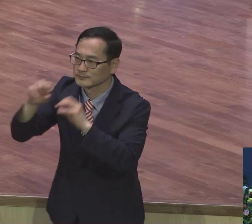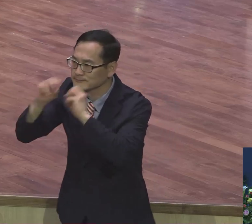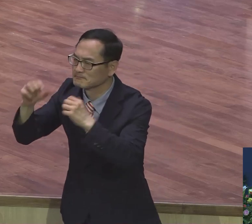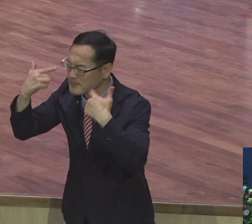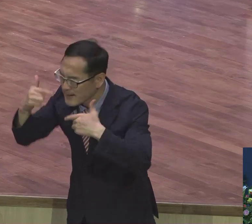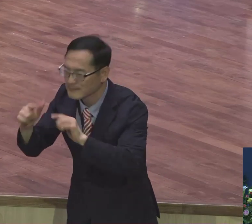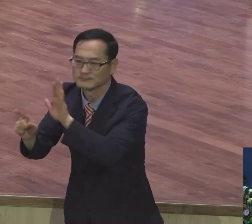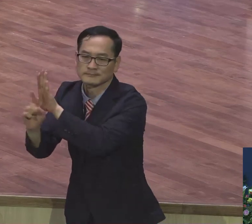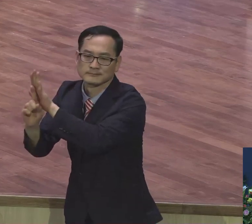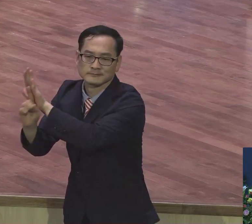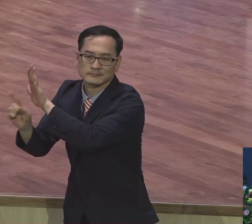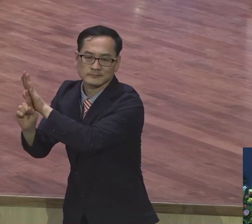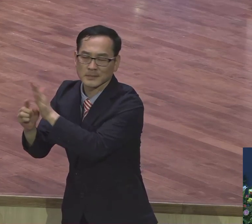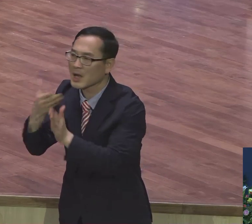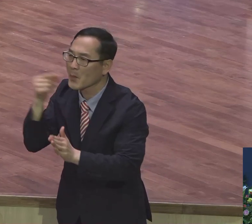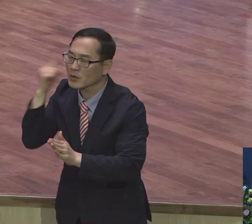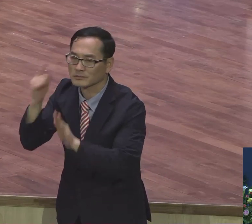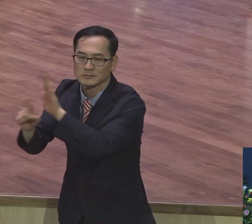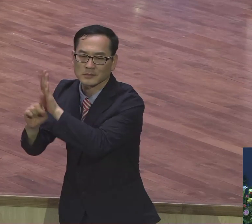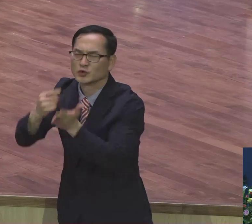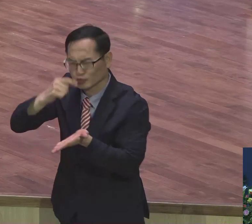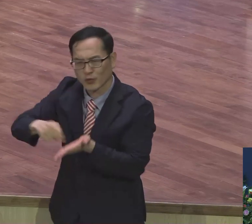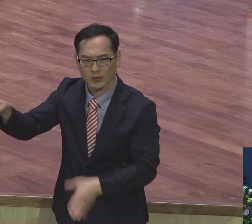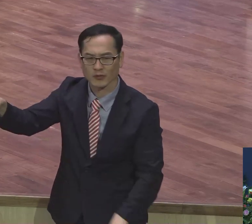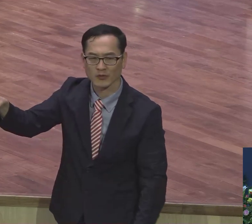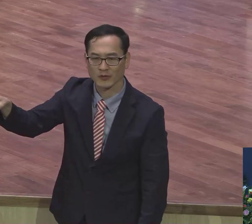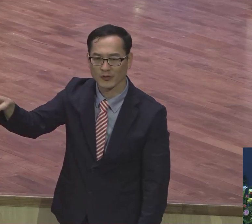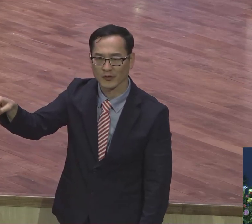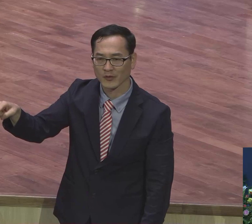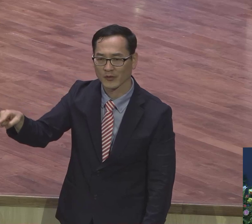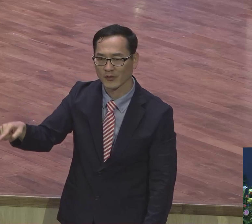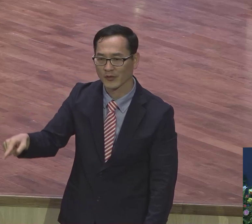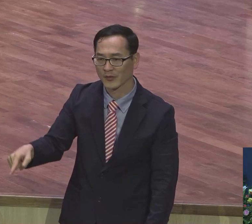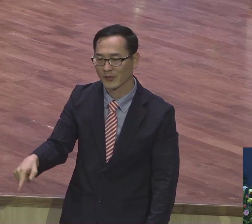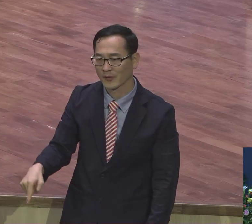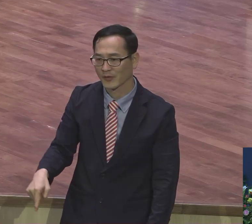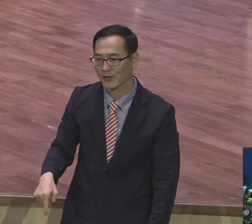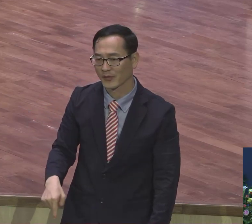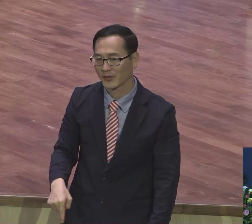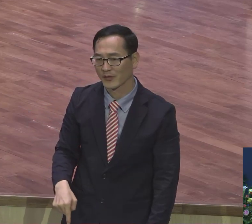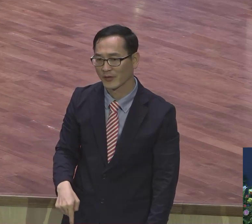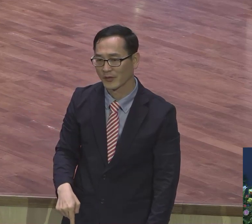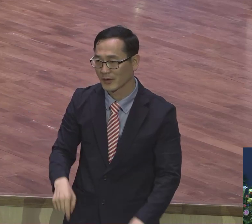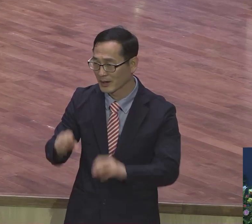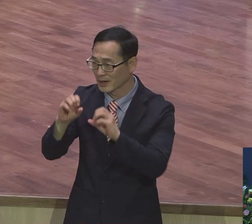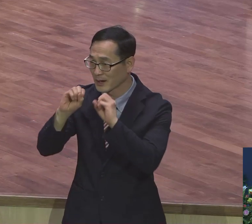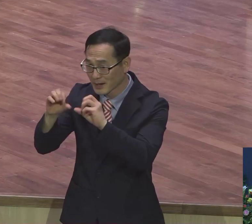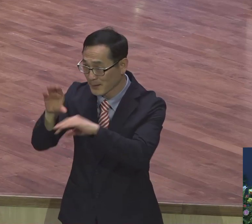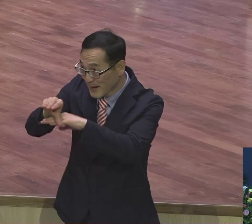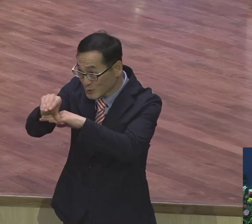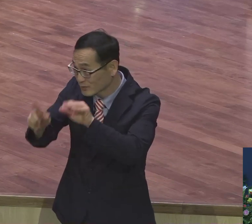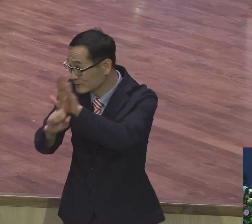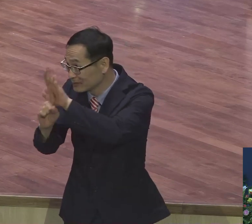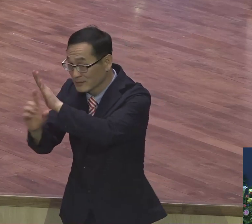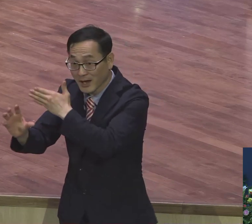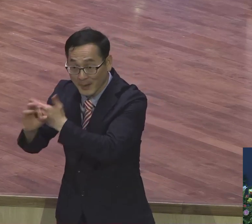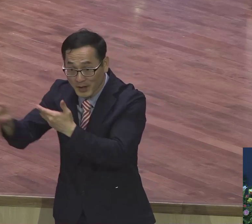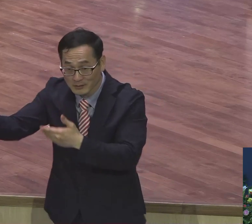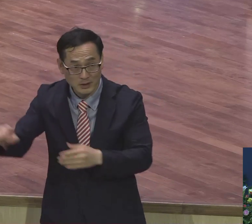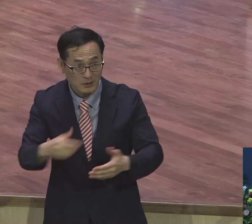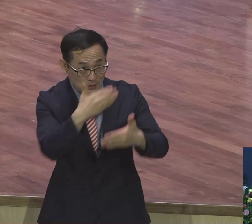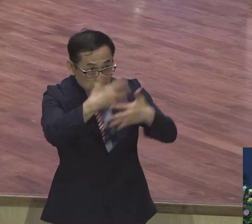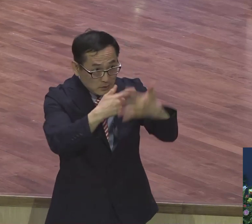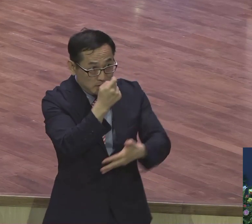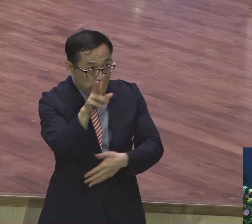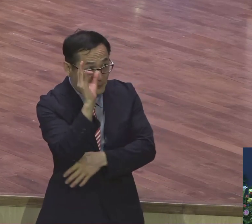하루도 안 빠지고 나가니까 방송마음 나가면 그냥 백군데 이백군데 전화가 오는데요. 그 메시지 좀 듣자고